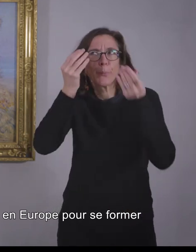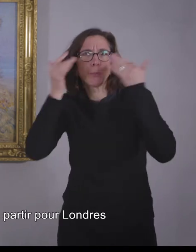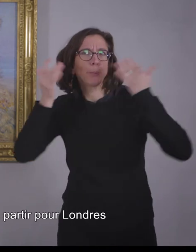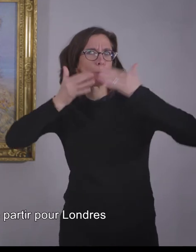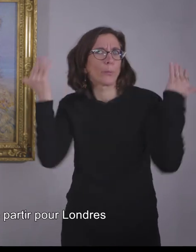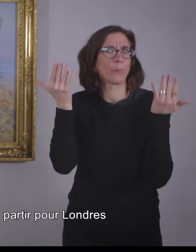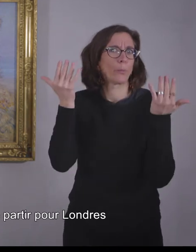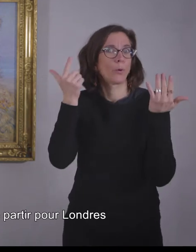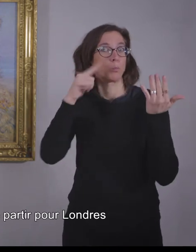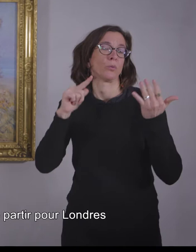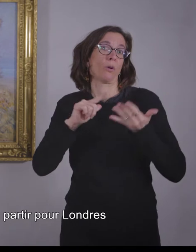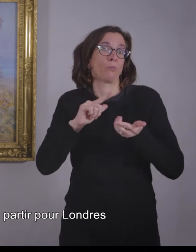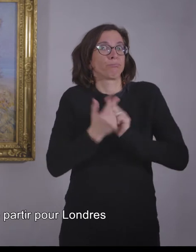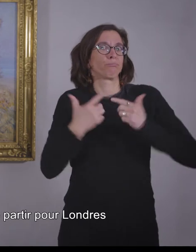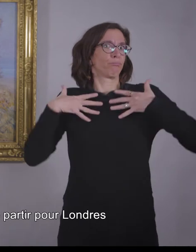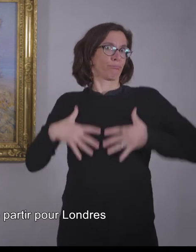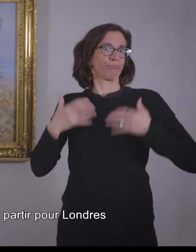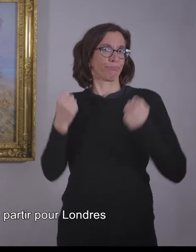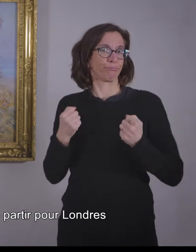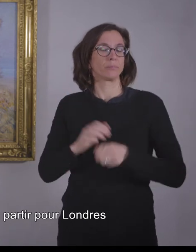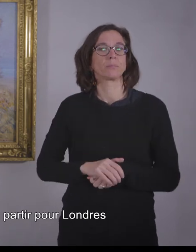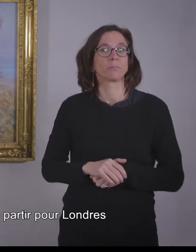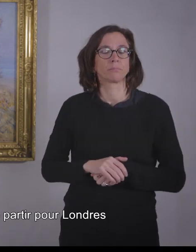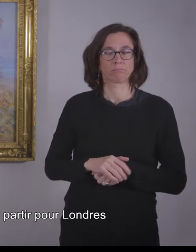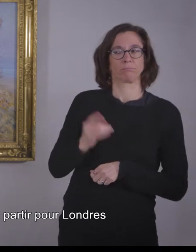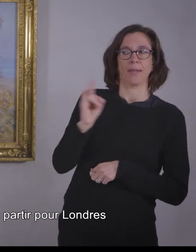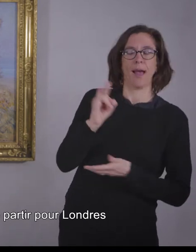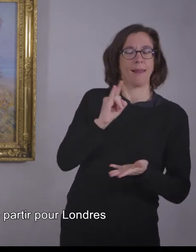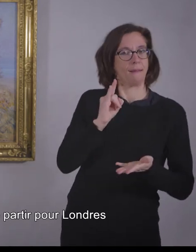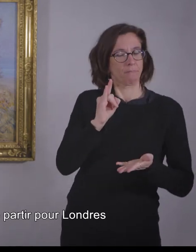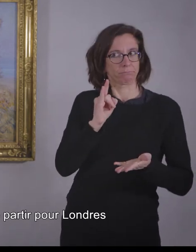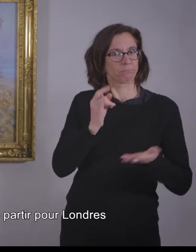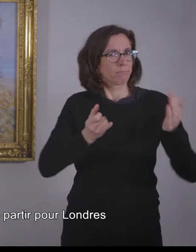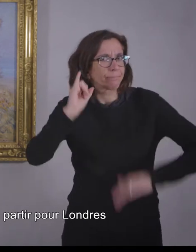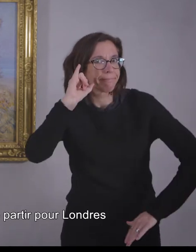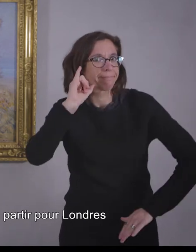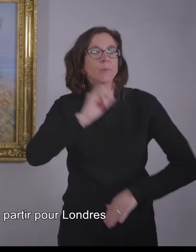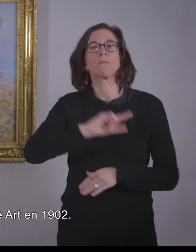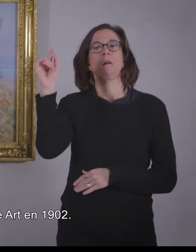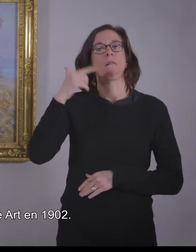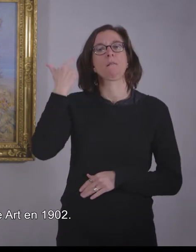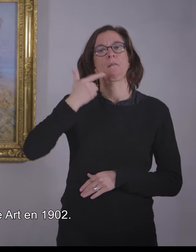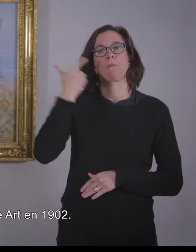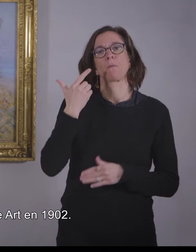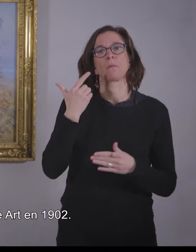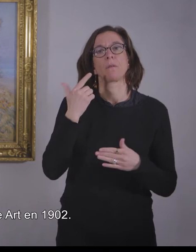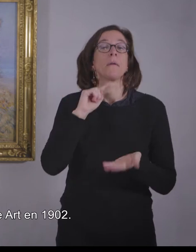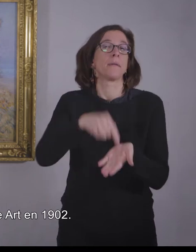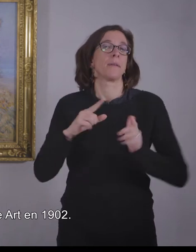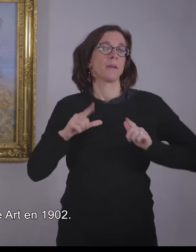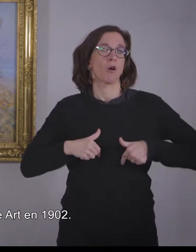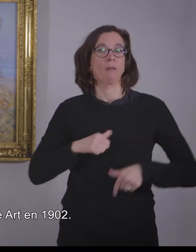MacNicolle suit ce conseil et décide de partir à Londres, à la Slade School of Fine Art,